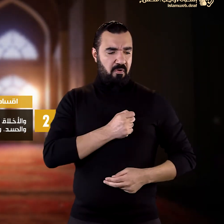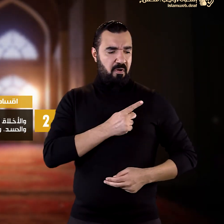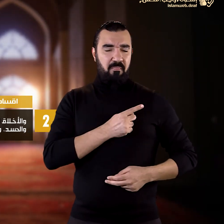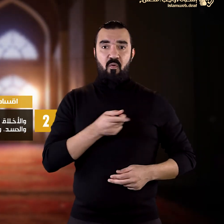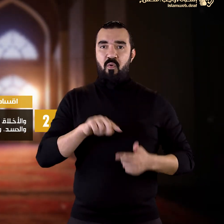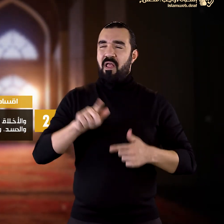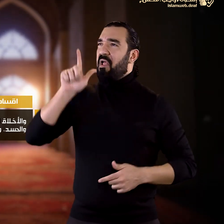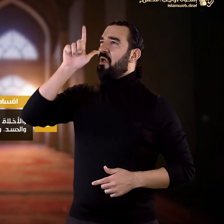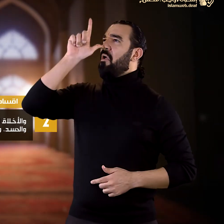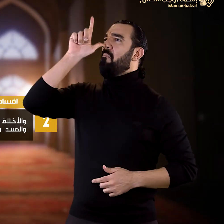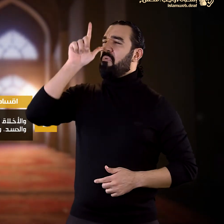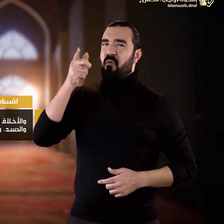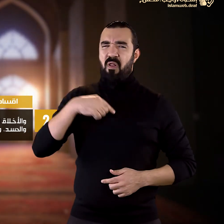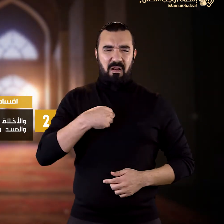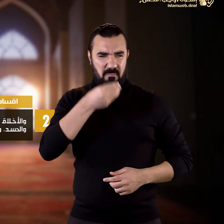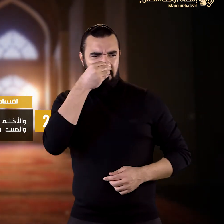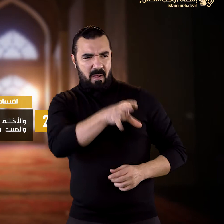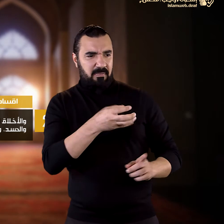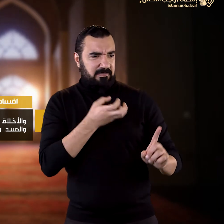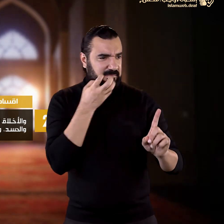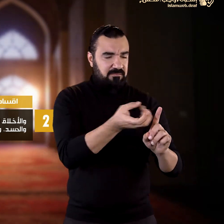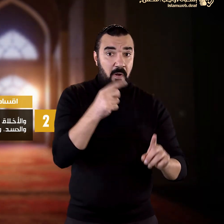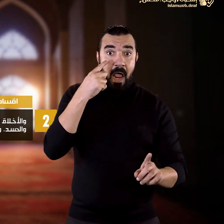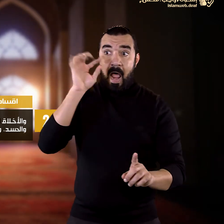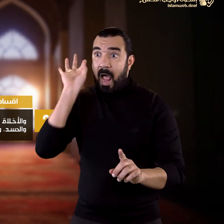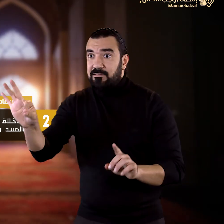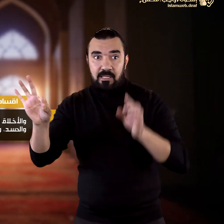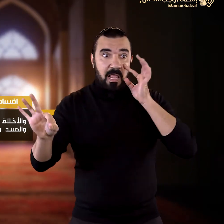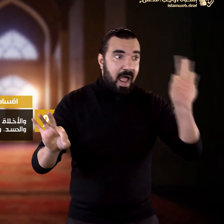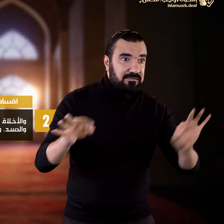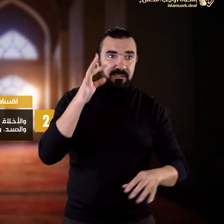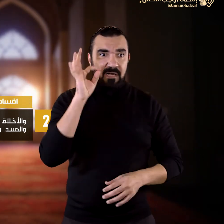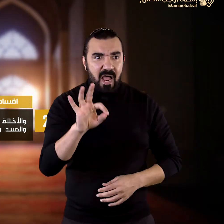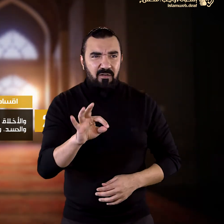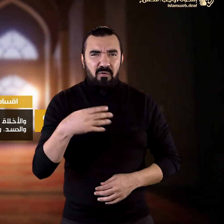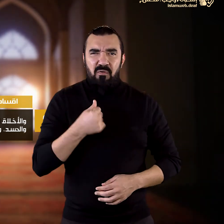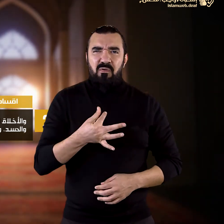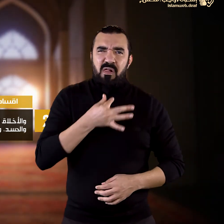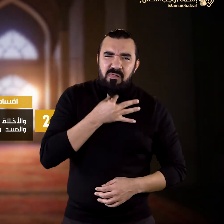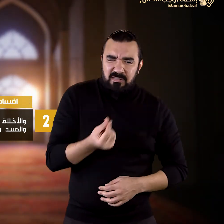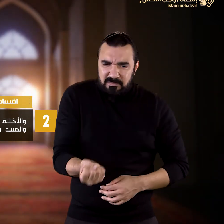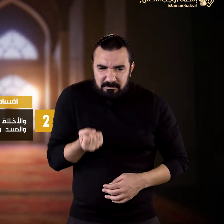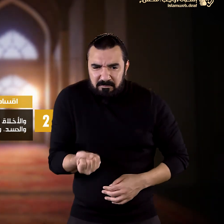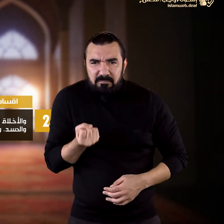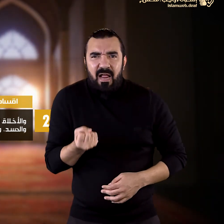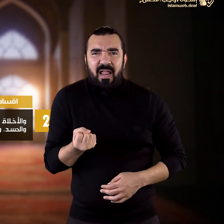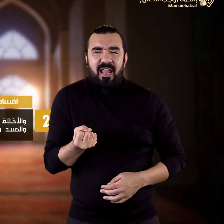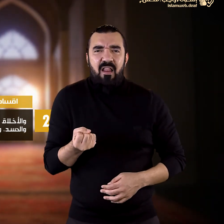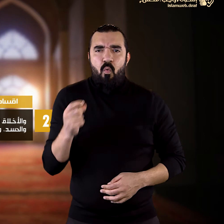والبغض والحسد والشح والغضب